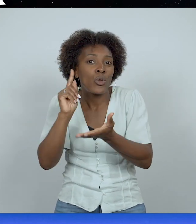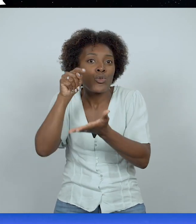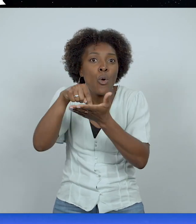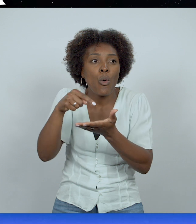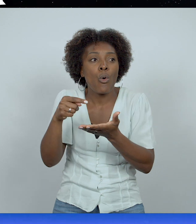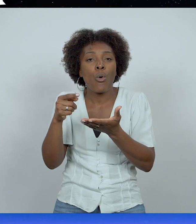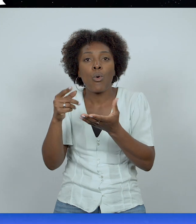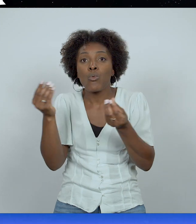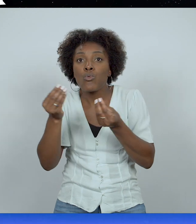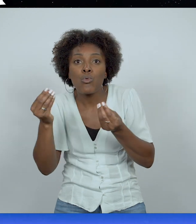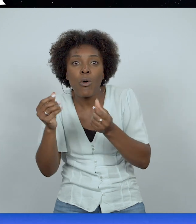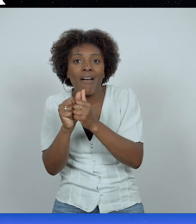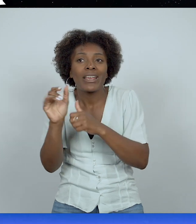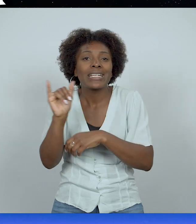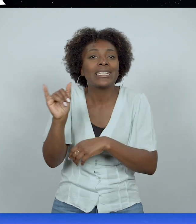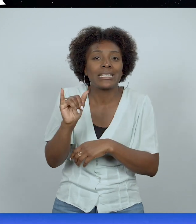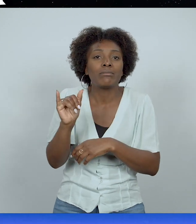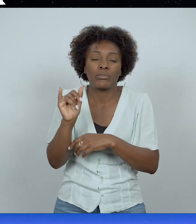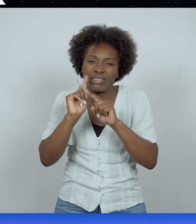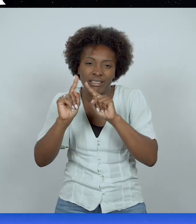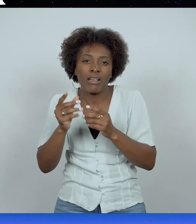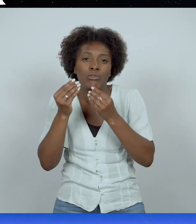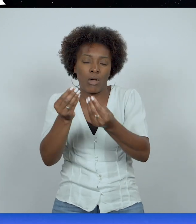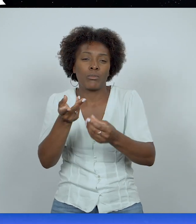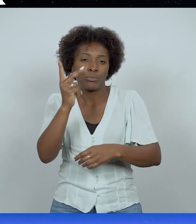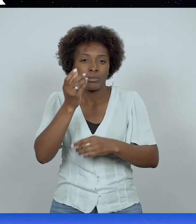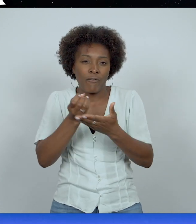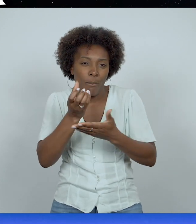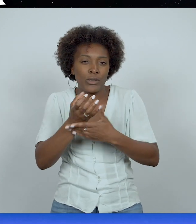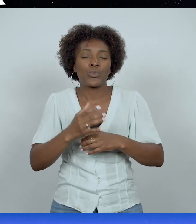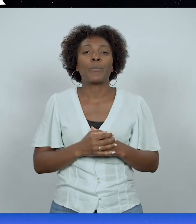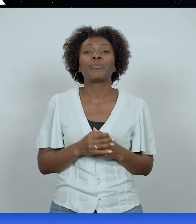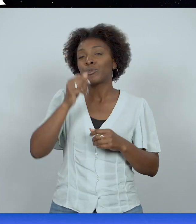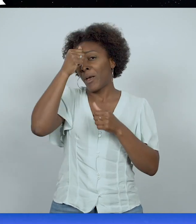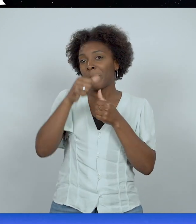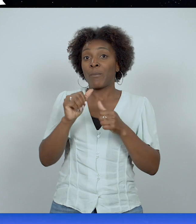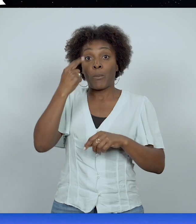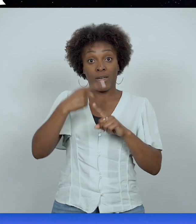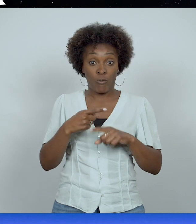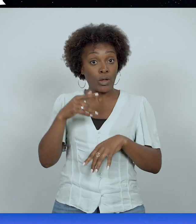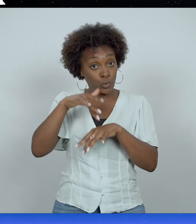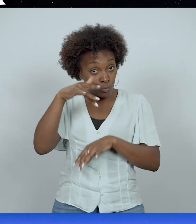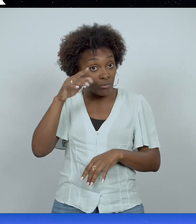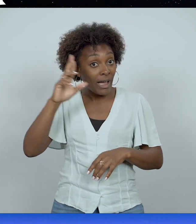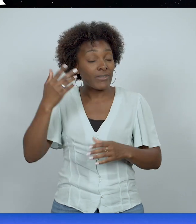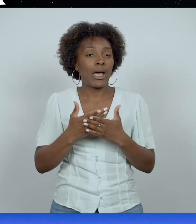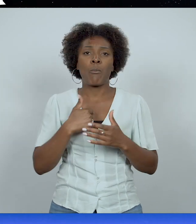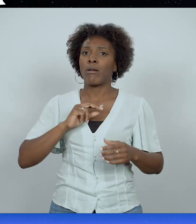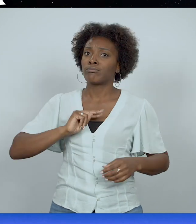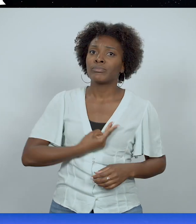où Dieu aimerait que tu sois totalement vrai. Vous savez, je me souviens d'une des premières fois où j'ai fait ce type de rêve-là. Je venais de me convertir, j'avais 16